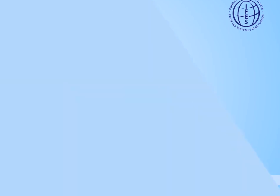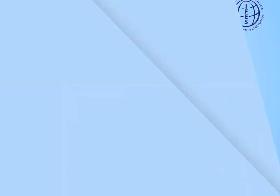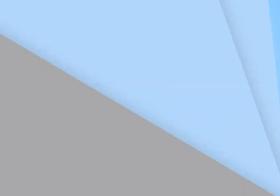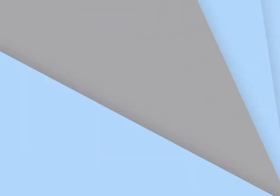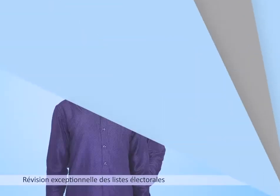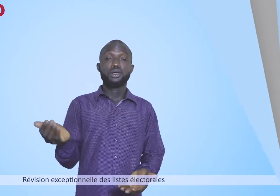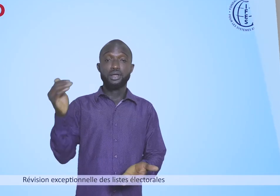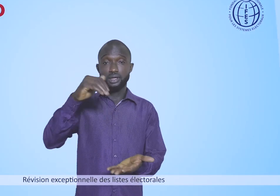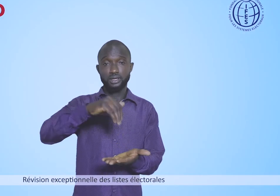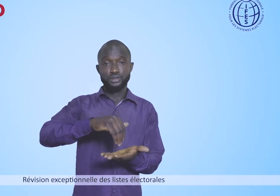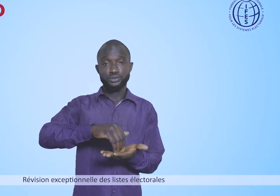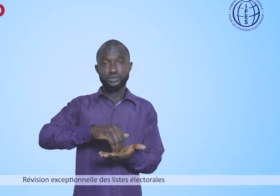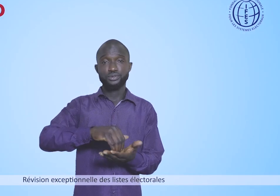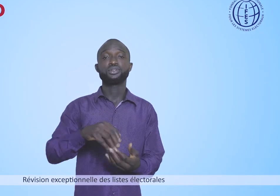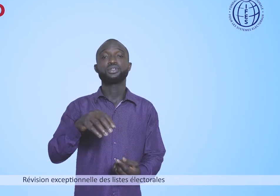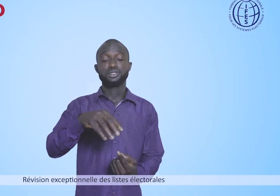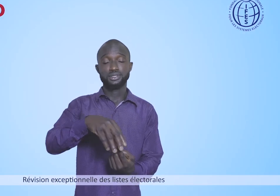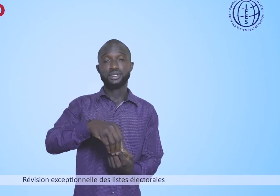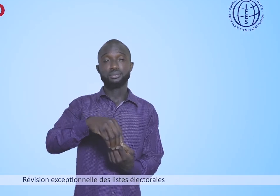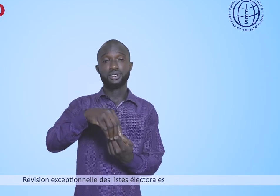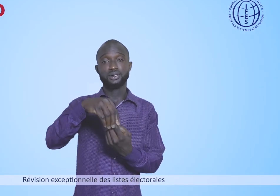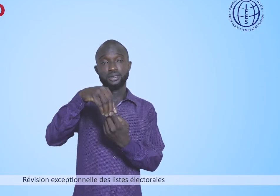Révision exceptionnelle des listes électorales